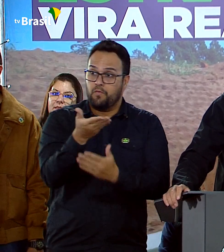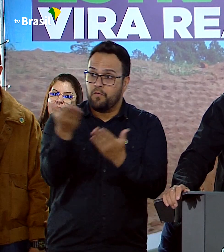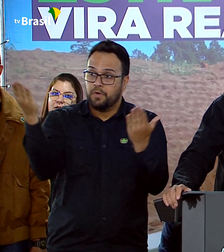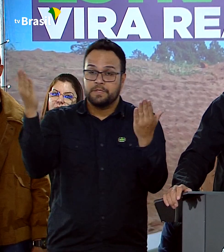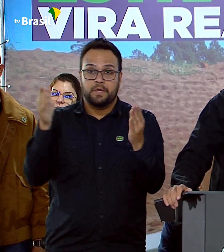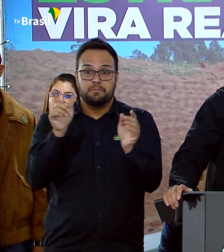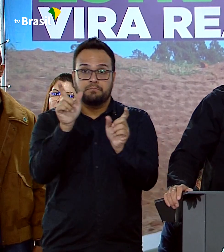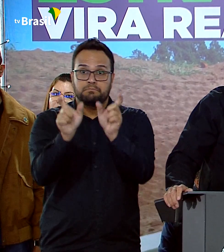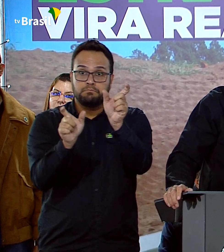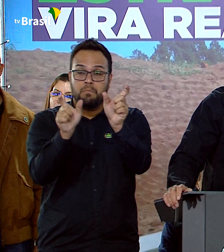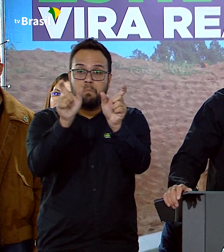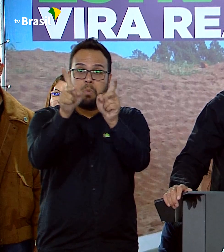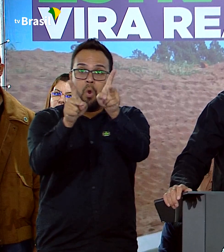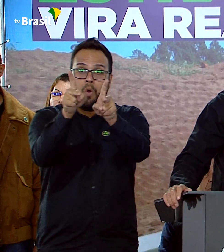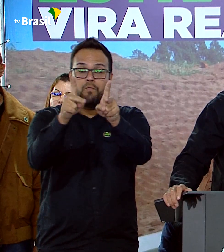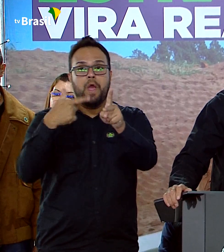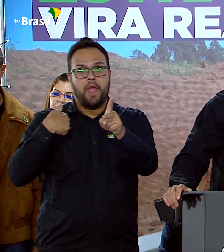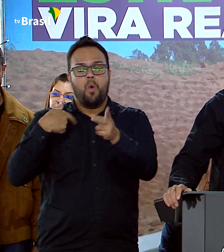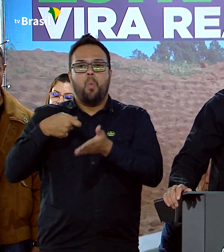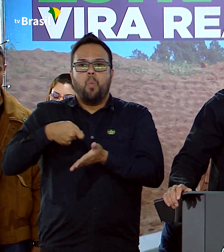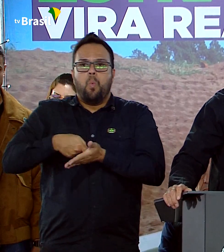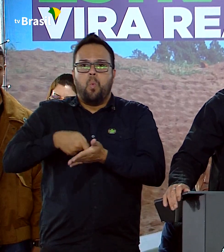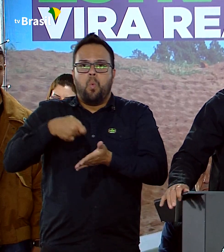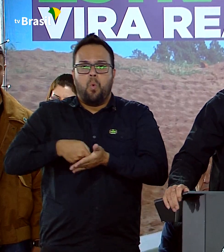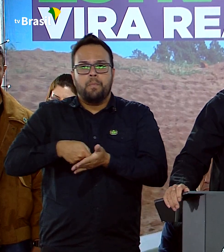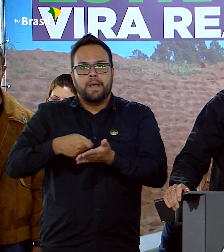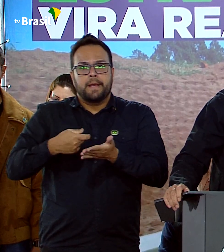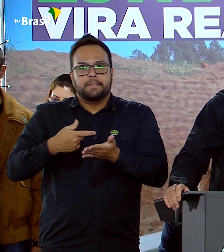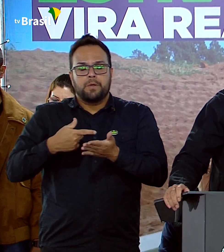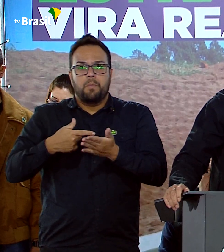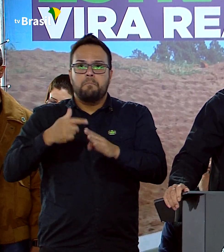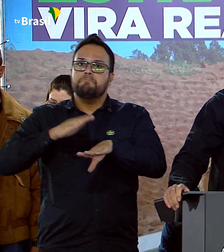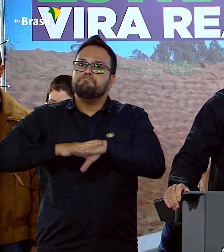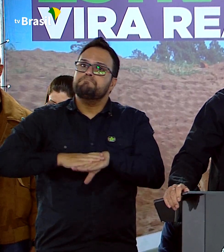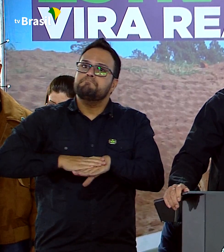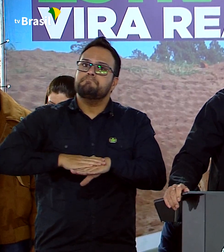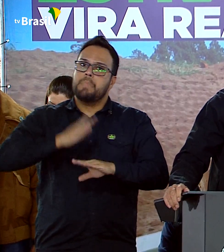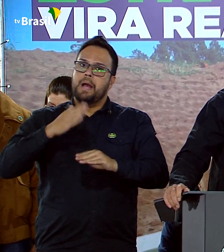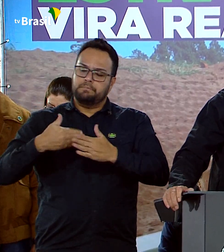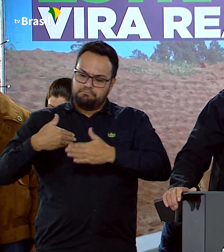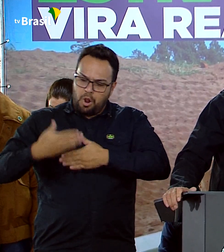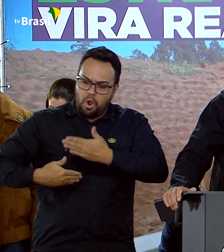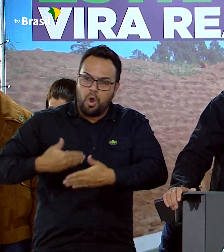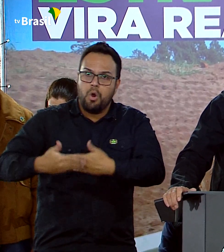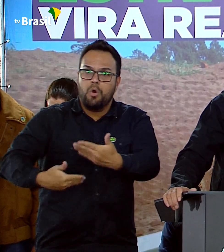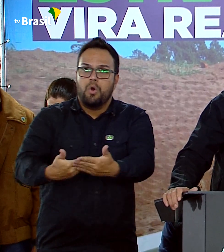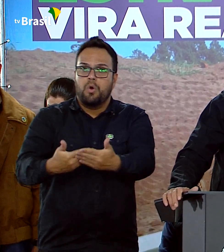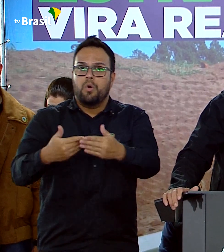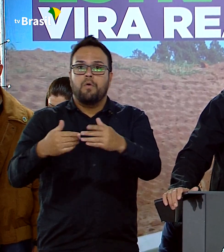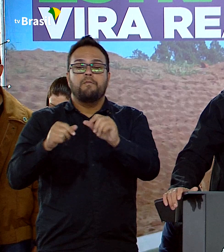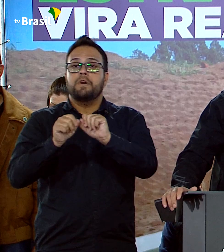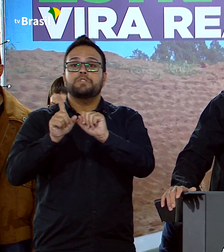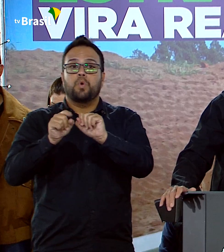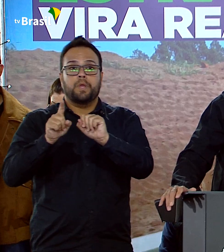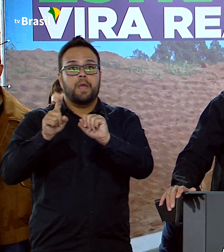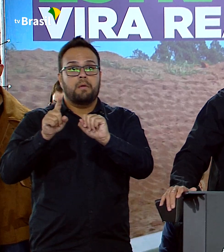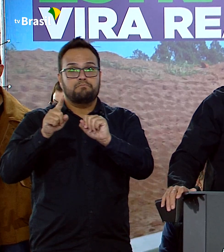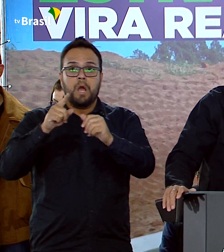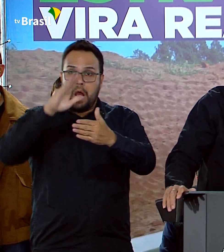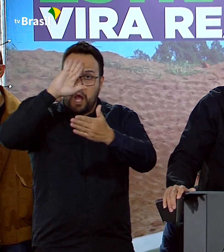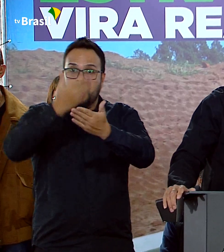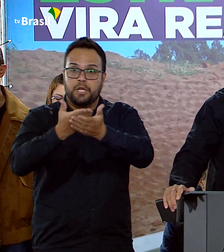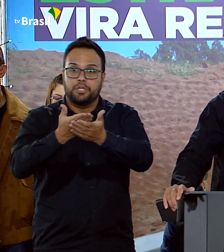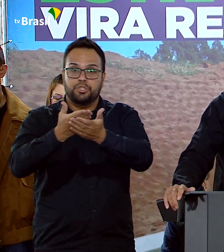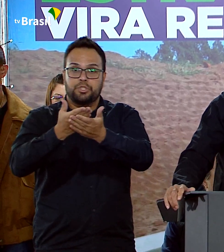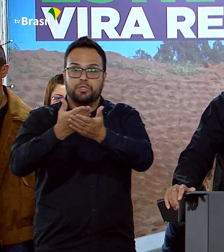eu tenho a obrigação de cada vez mais fazer com que acreditem em nosso governo.